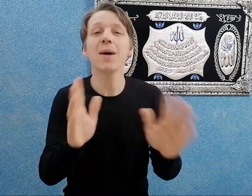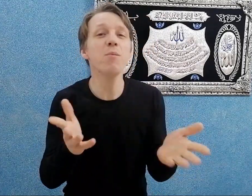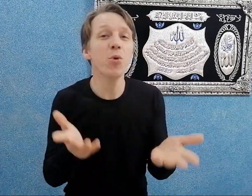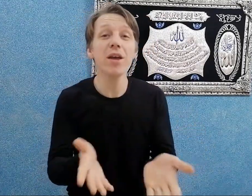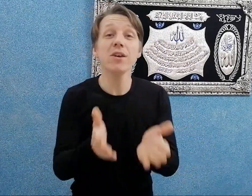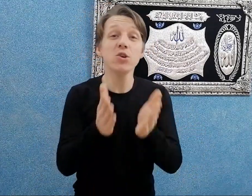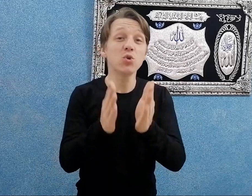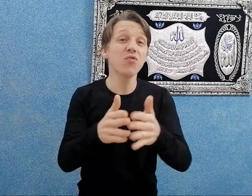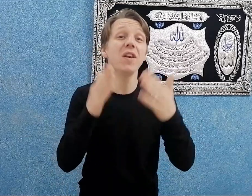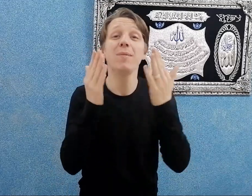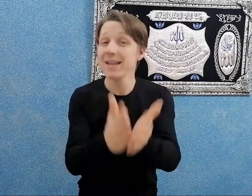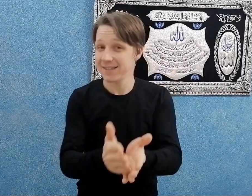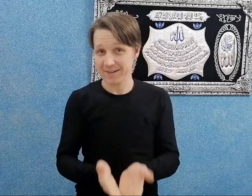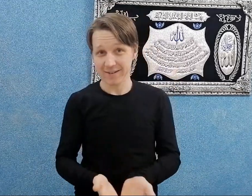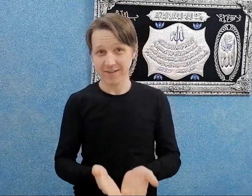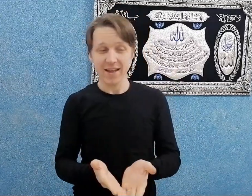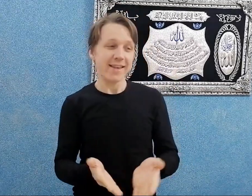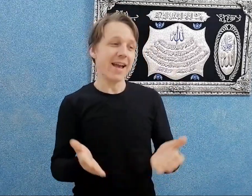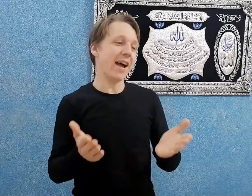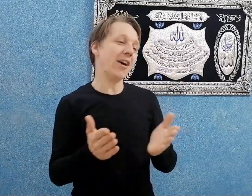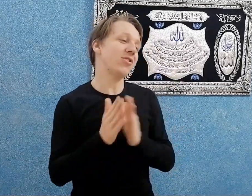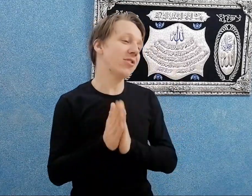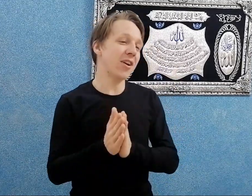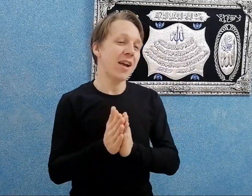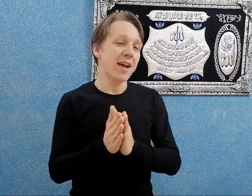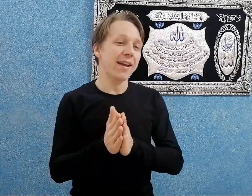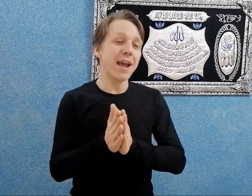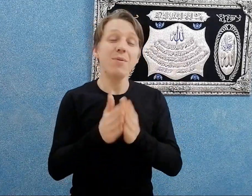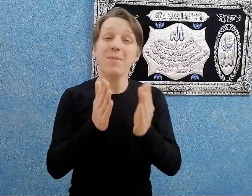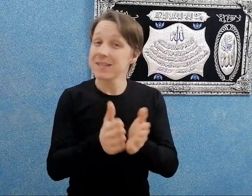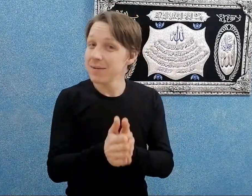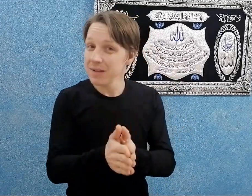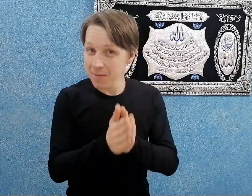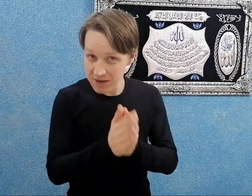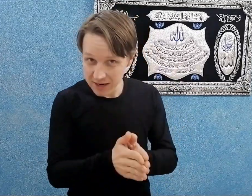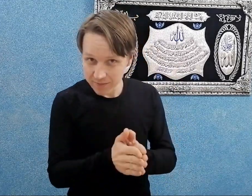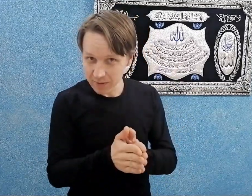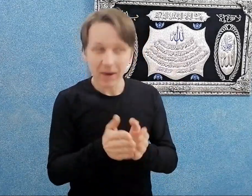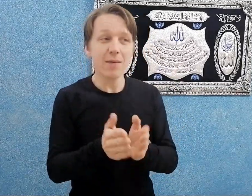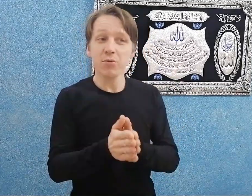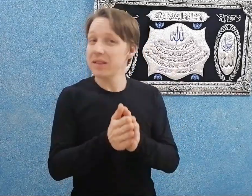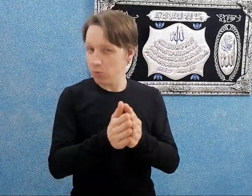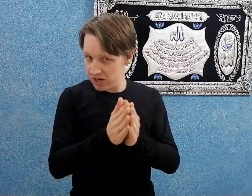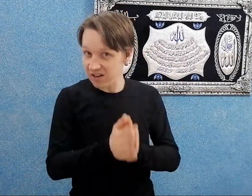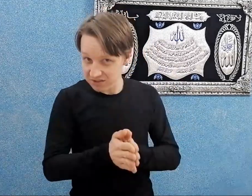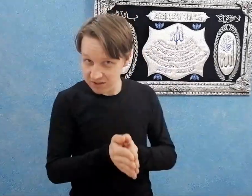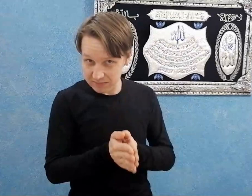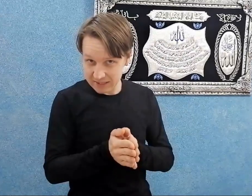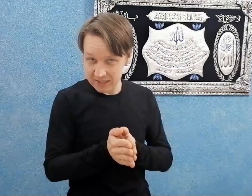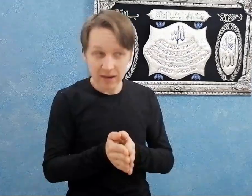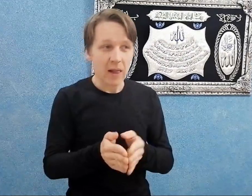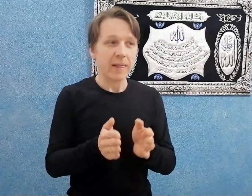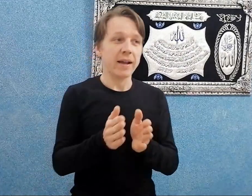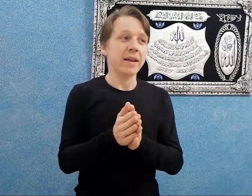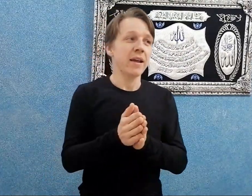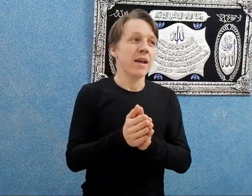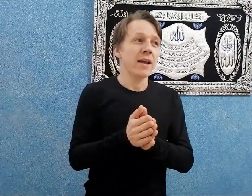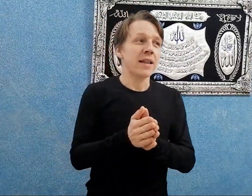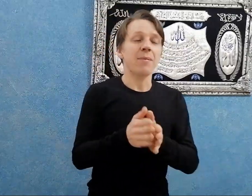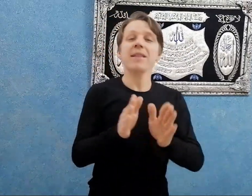زنبه ايه يشوف اللباسك? يعني حضرتك جايب اللباس دا من امريكا. طب جايبوا من توكيل قديدس مسلا. يعني طب